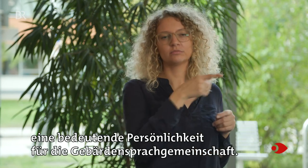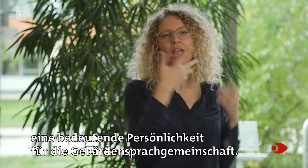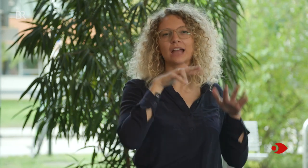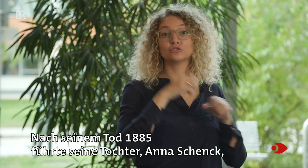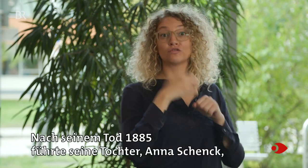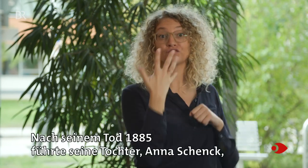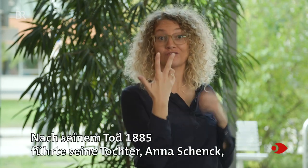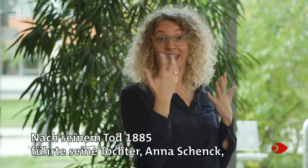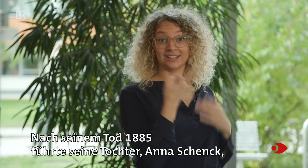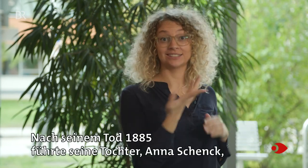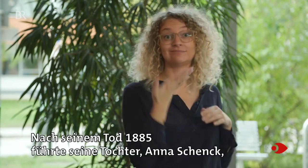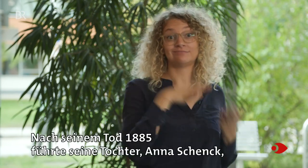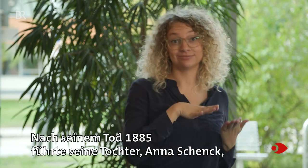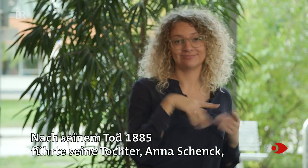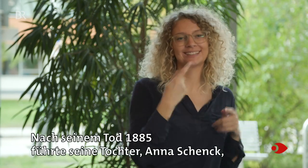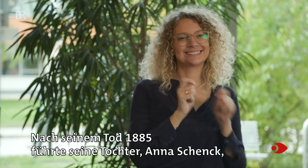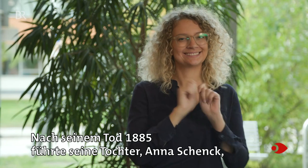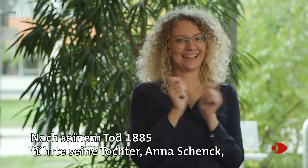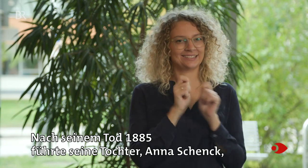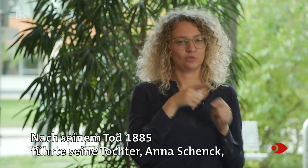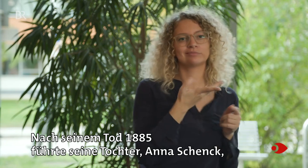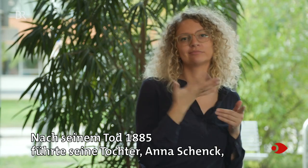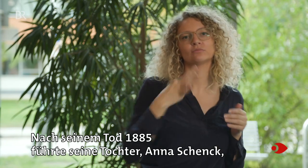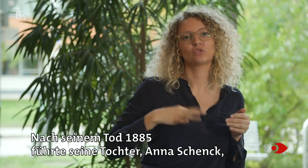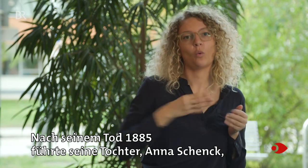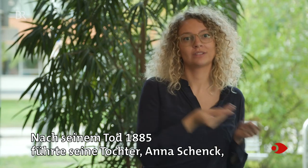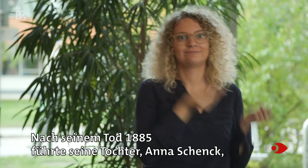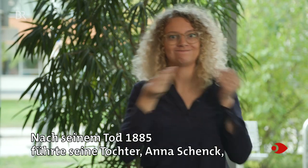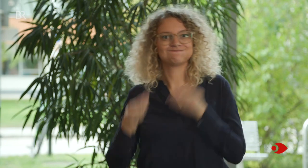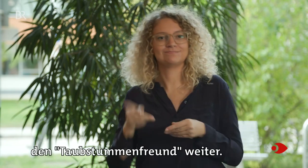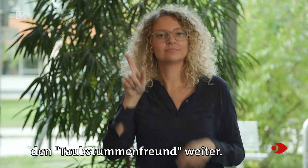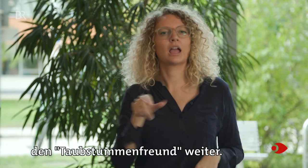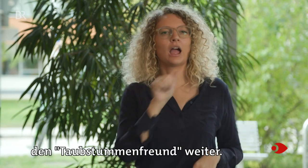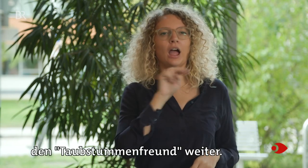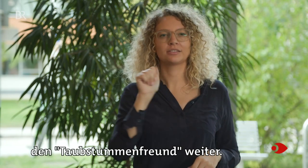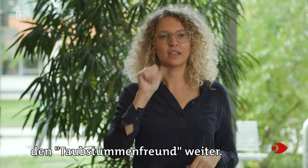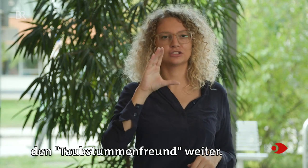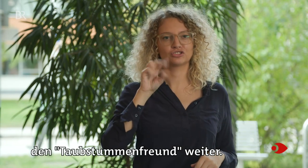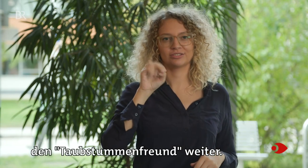Nach seinem Tod 1885 führte seine Tochter Anna Schenk den Taubstummenfreund weiter.